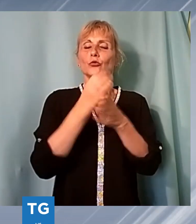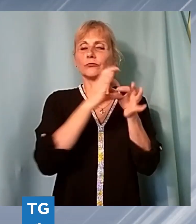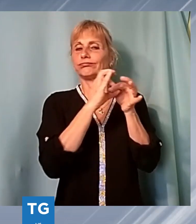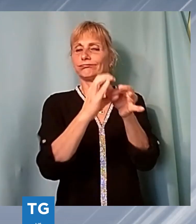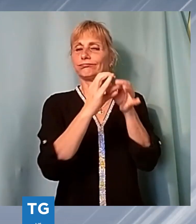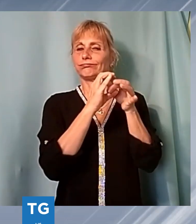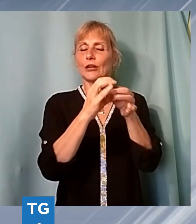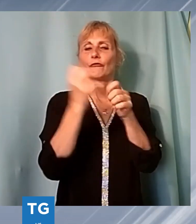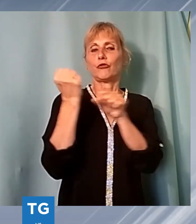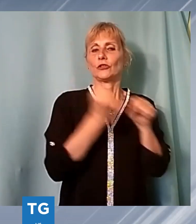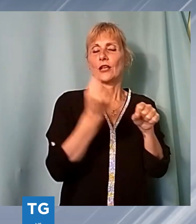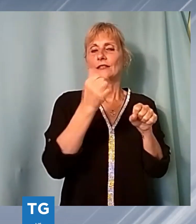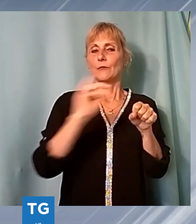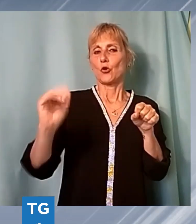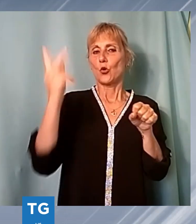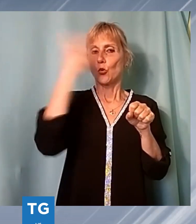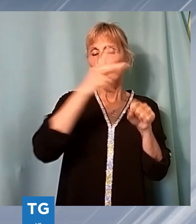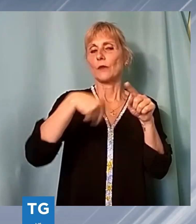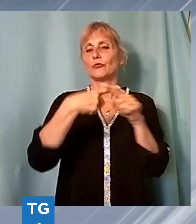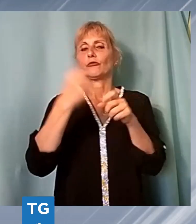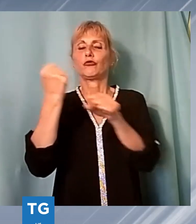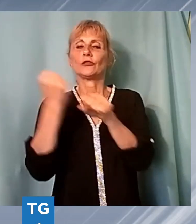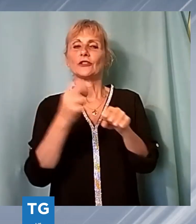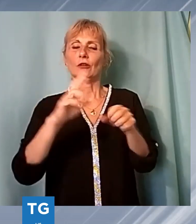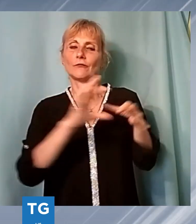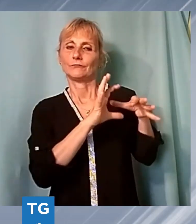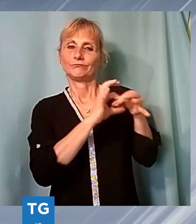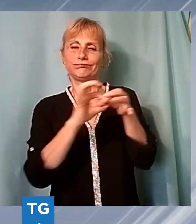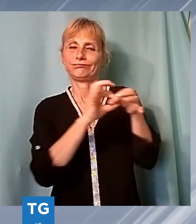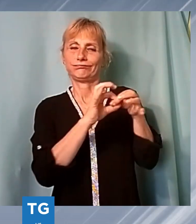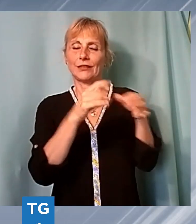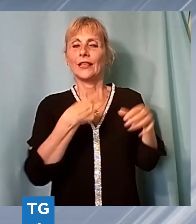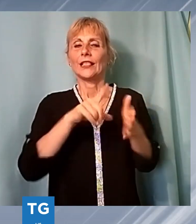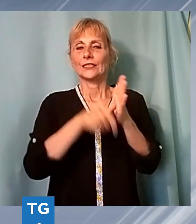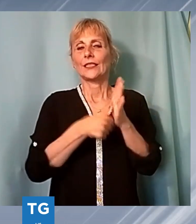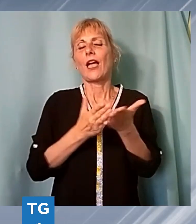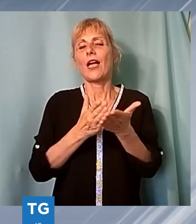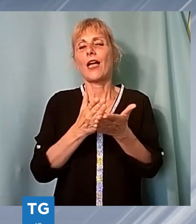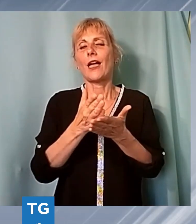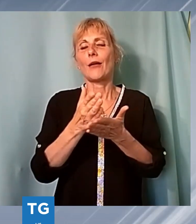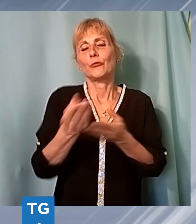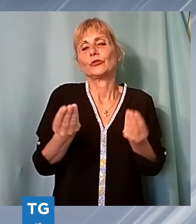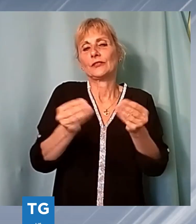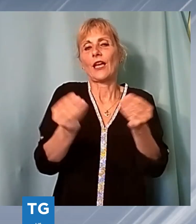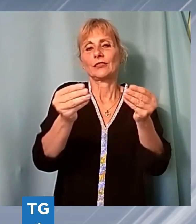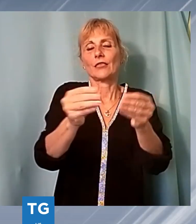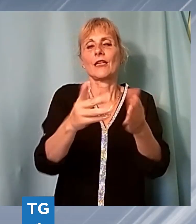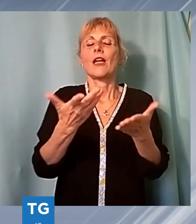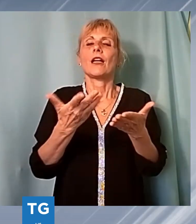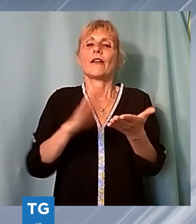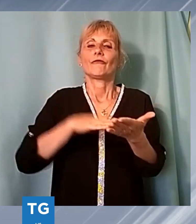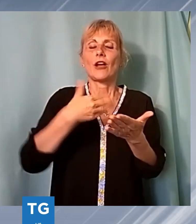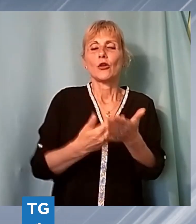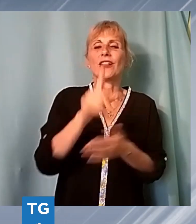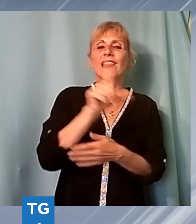Risparmio di Lucca e Fondazione Ragghianti, che nel tempo ha consentito di valorizzare l'eredità culturale di Licia e Carlo Rodovico